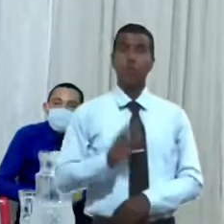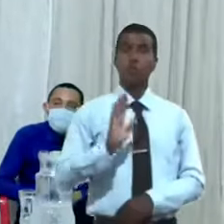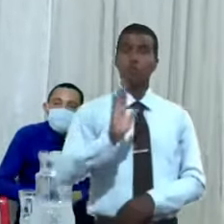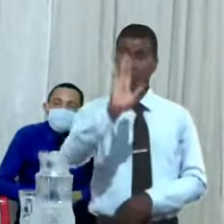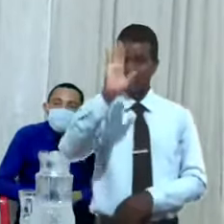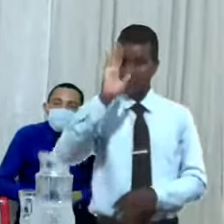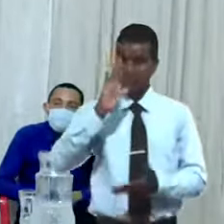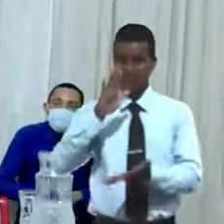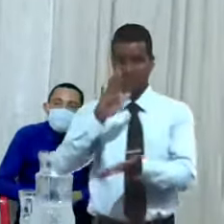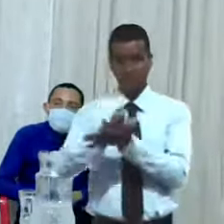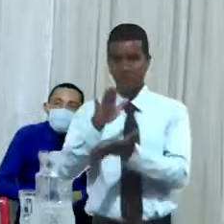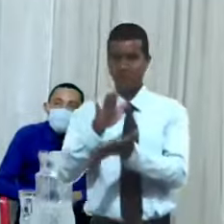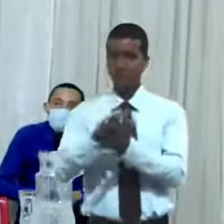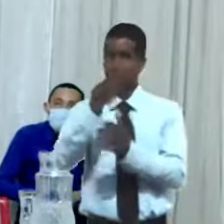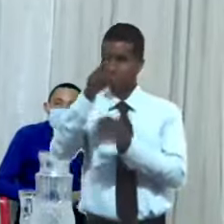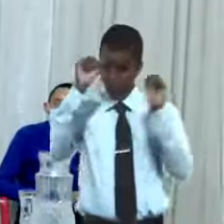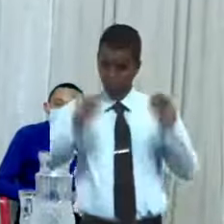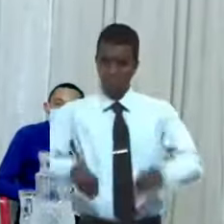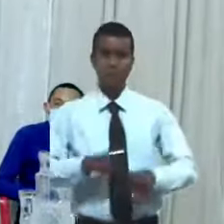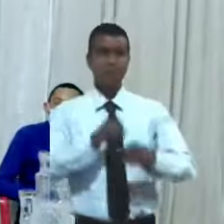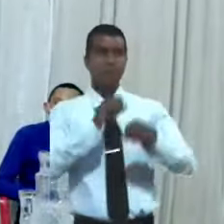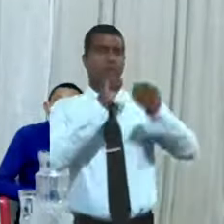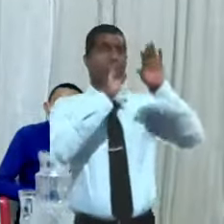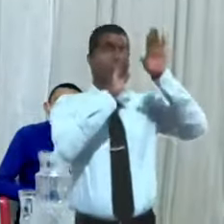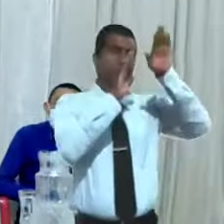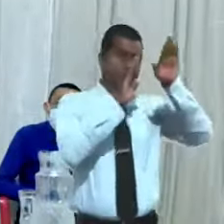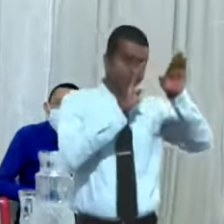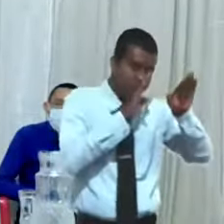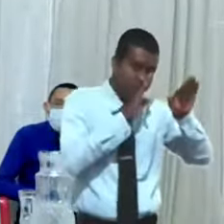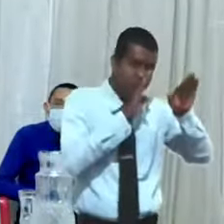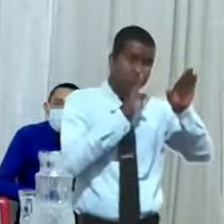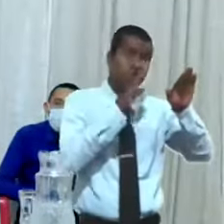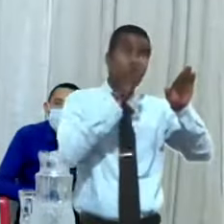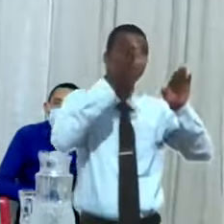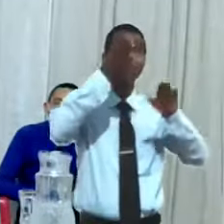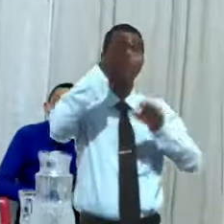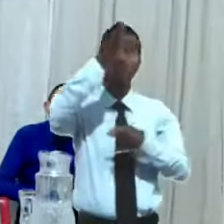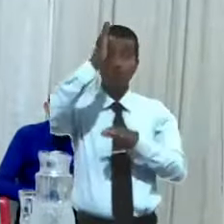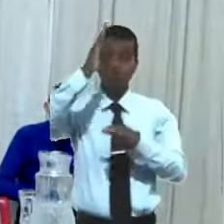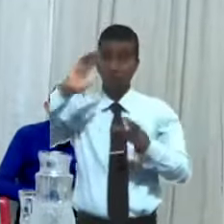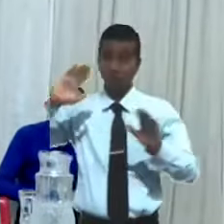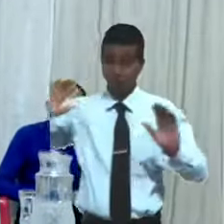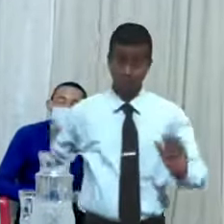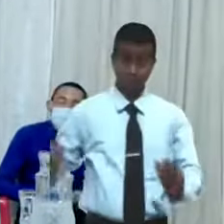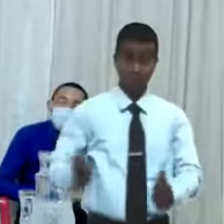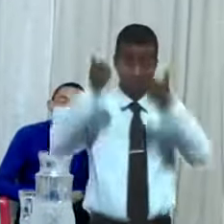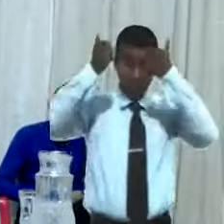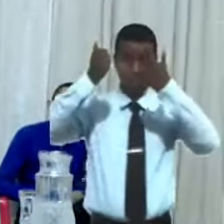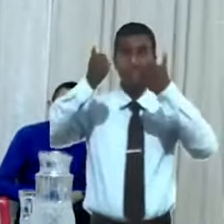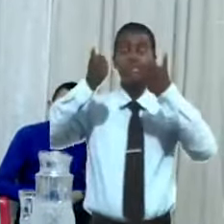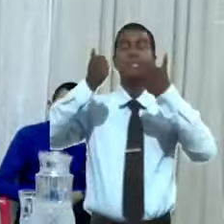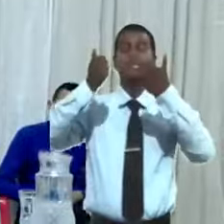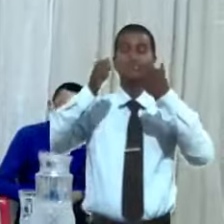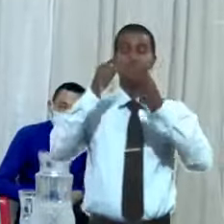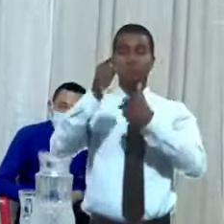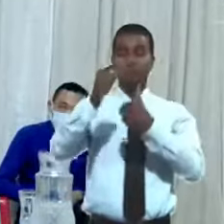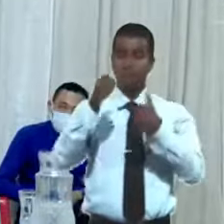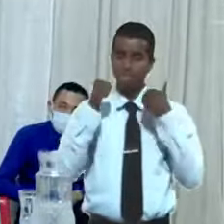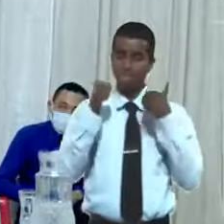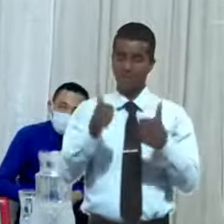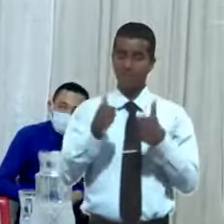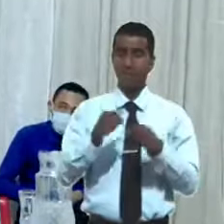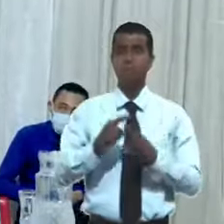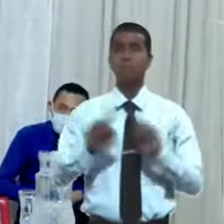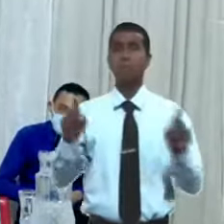humillarse ante Dios y cuando él lo levante estarás bien parado pero cuando usted intente pararse